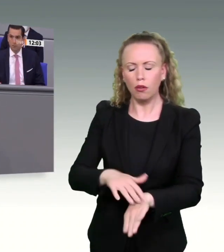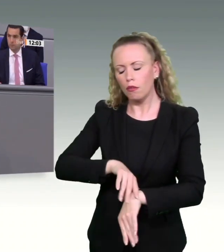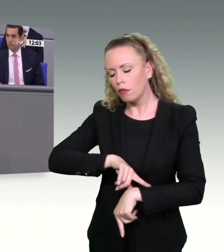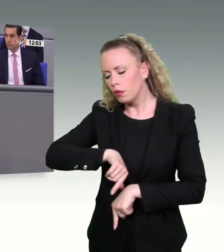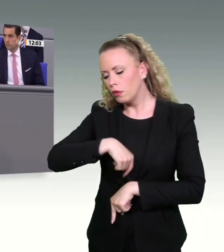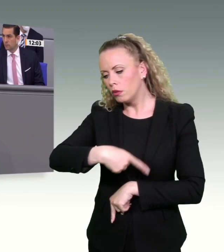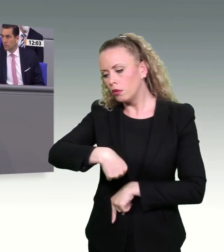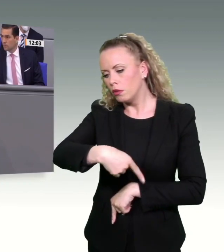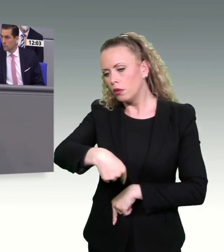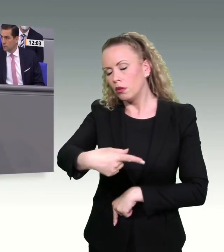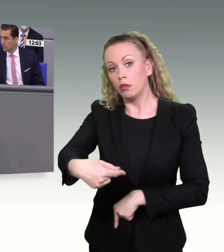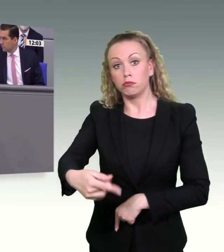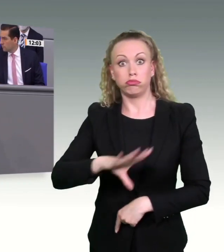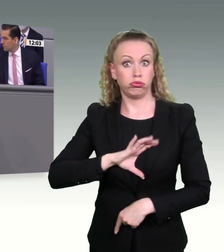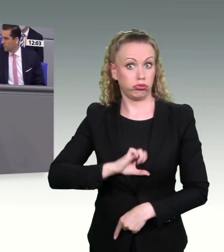Wir planen,